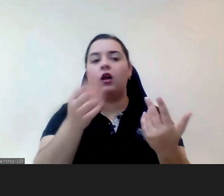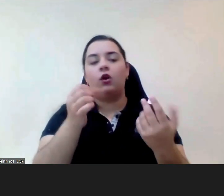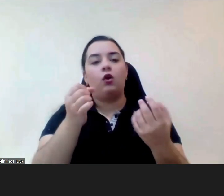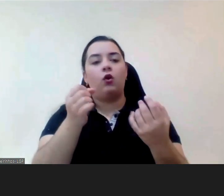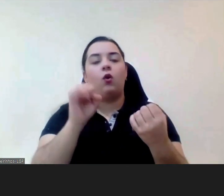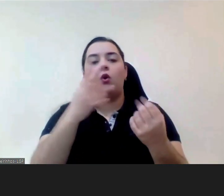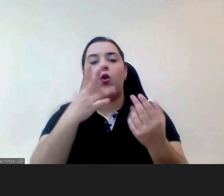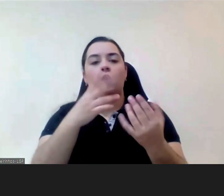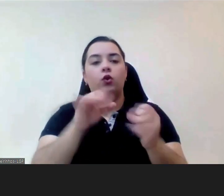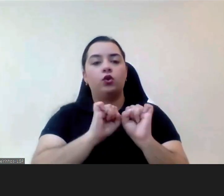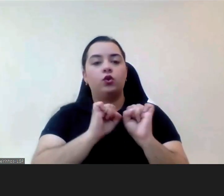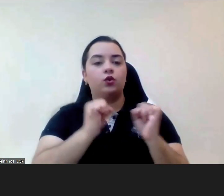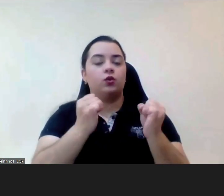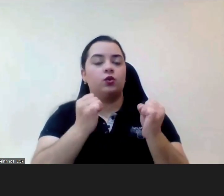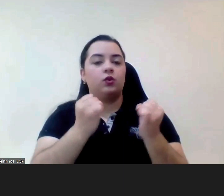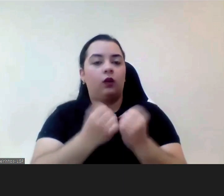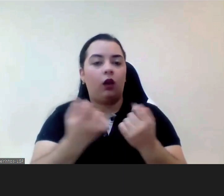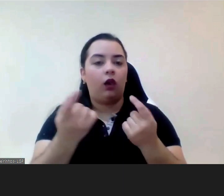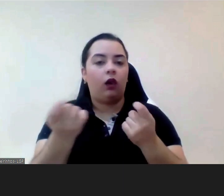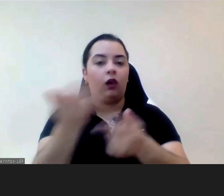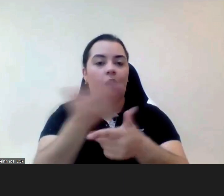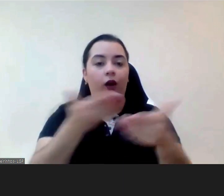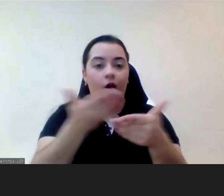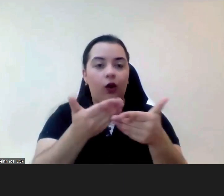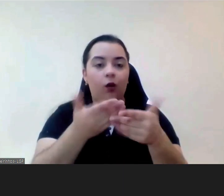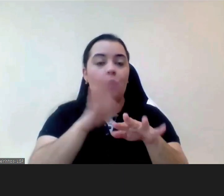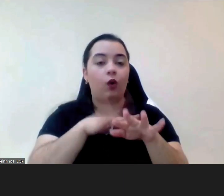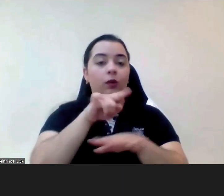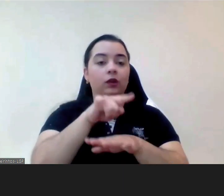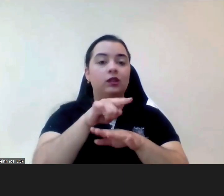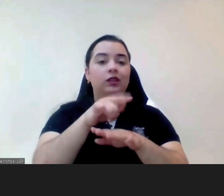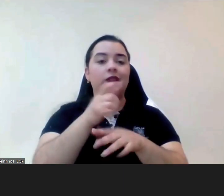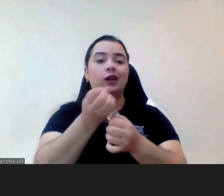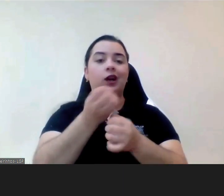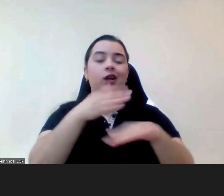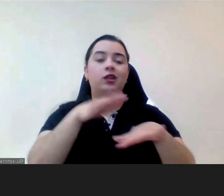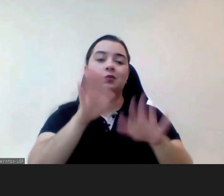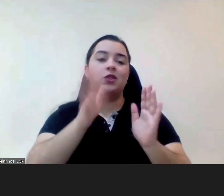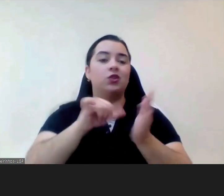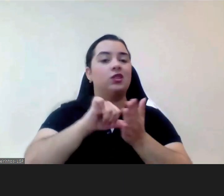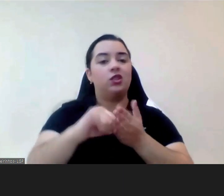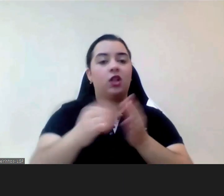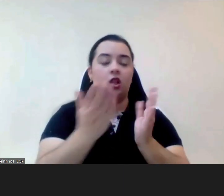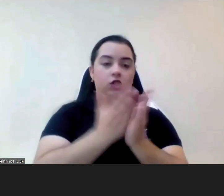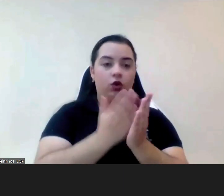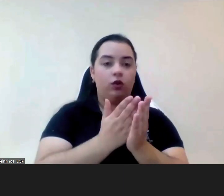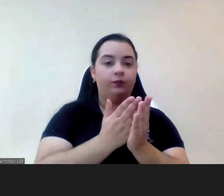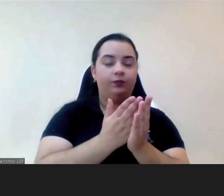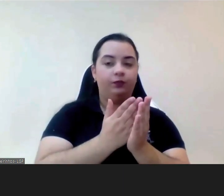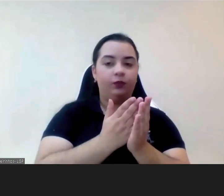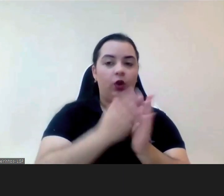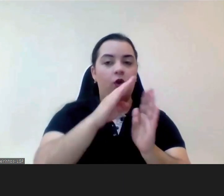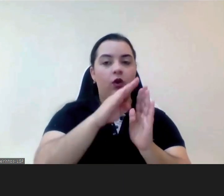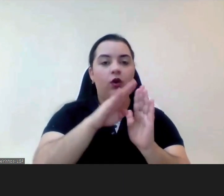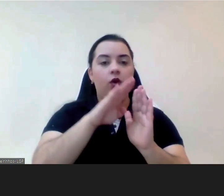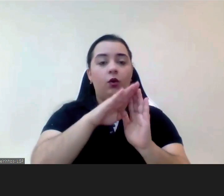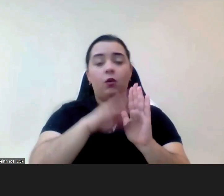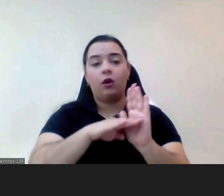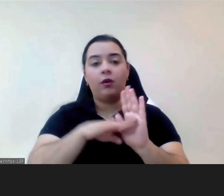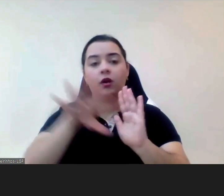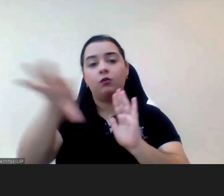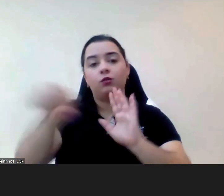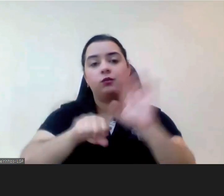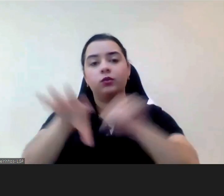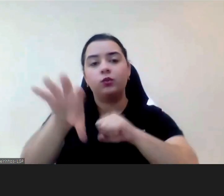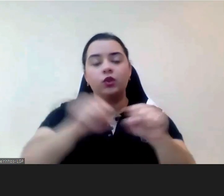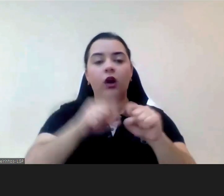que vão empurrando essas crianças para fora da escola e temos de as ir buscar enquanto é tempo porque